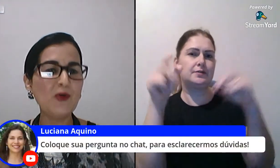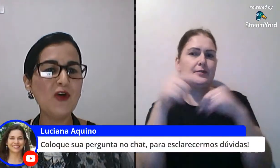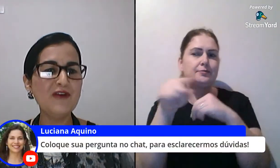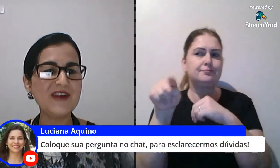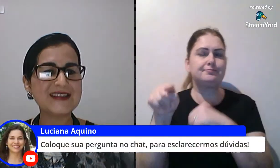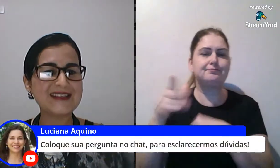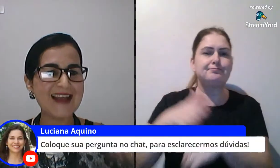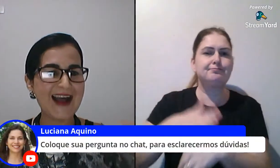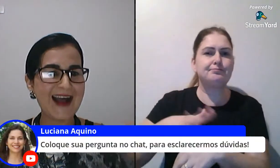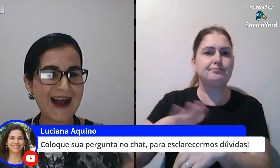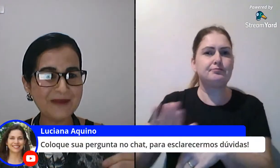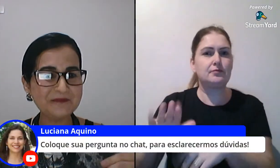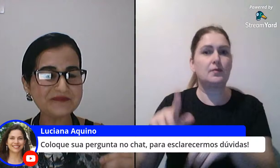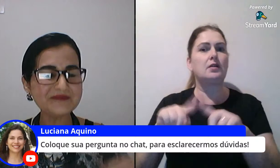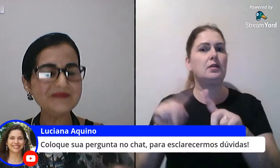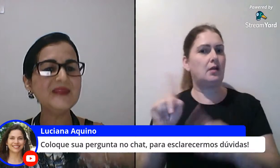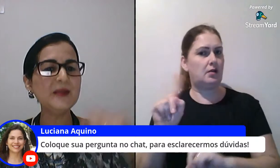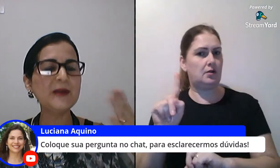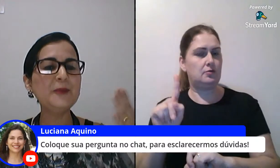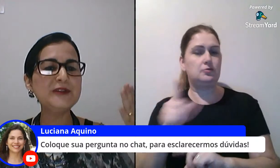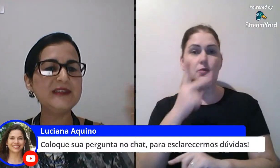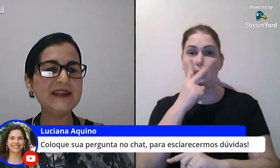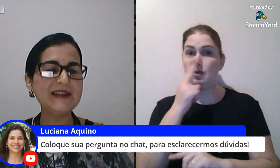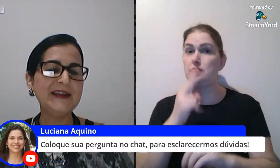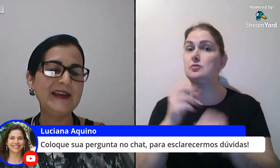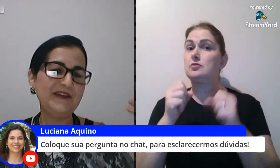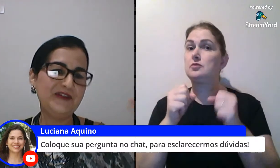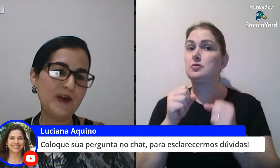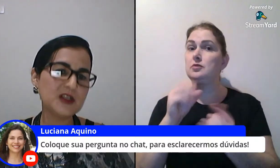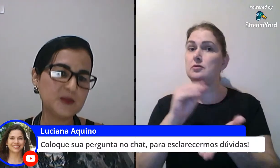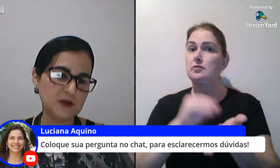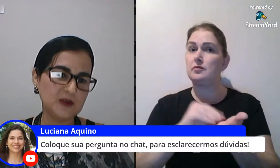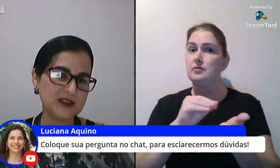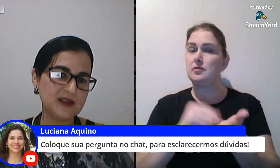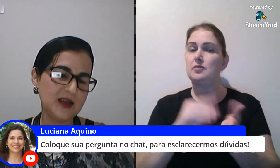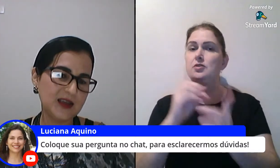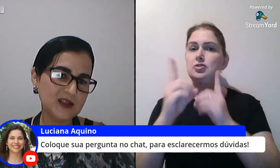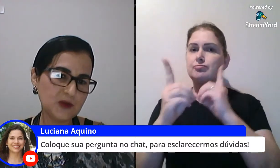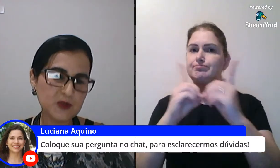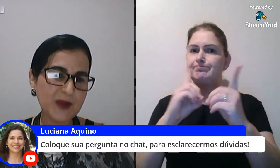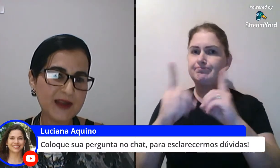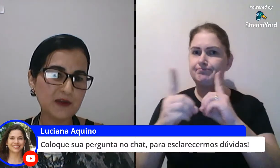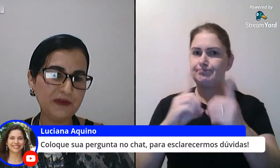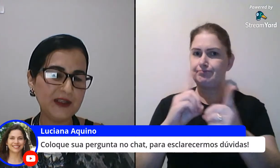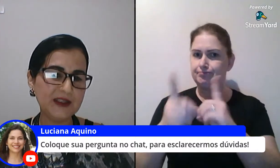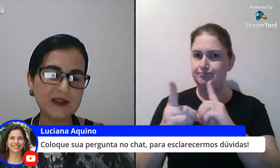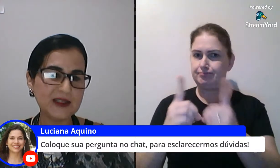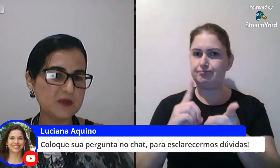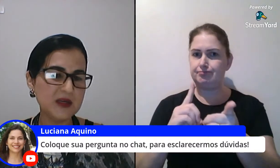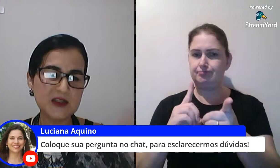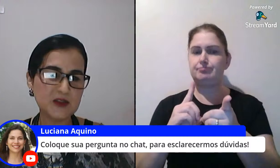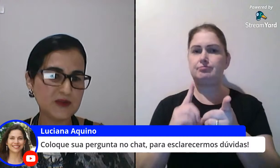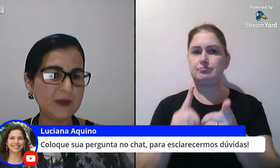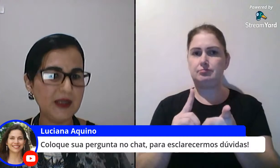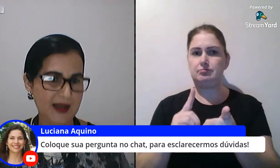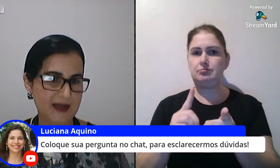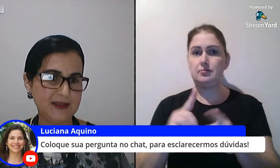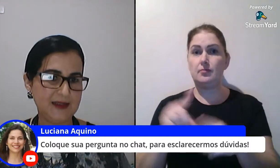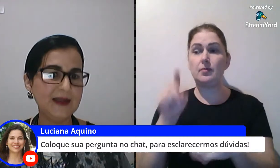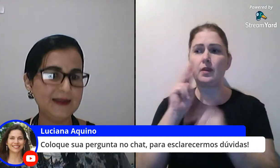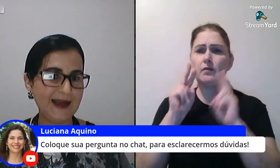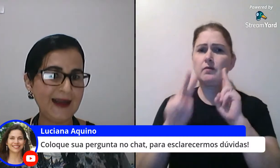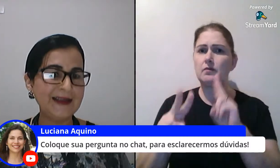vamos conversar pra poder ver o que as pessoas o que os pais estão falando as mães os